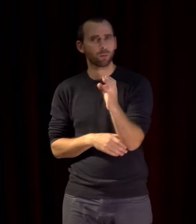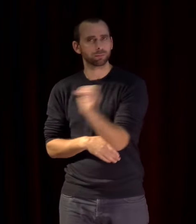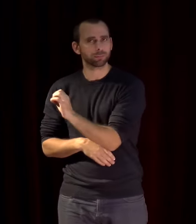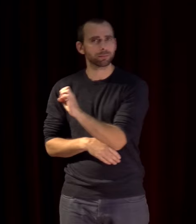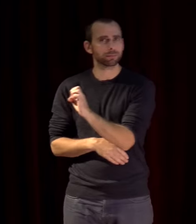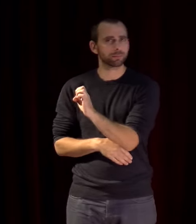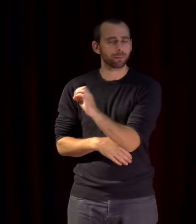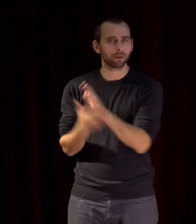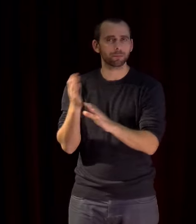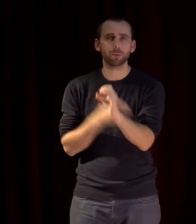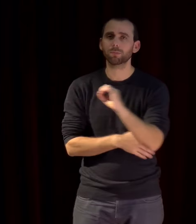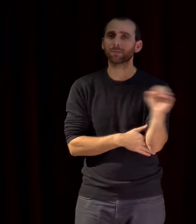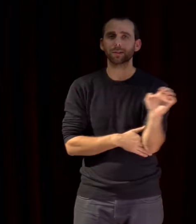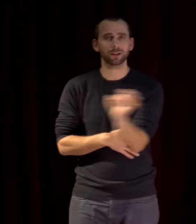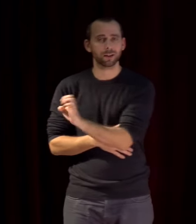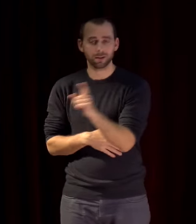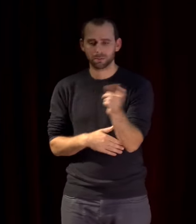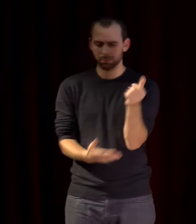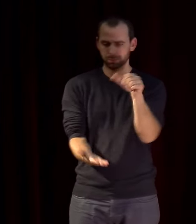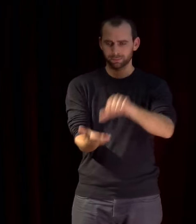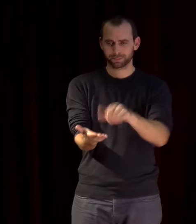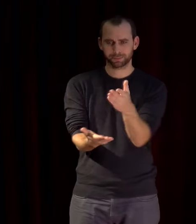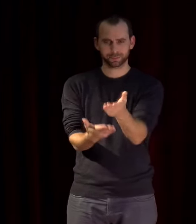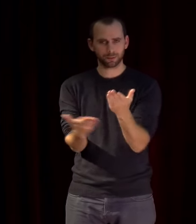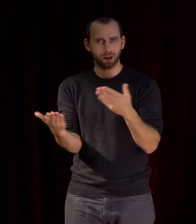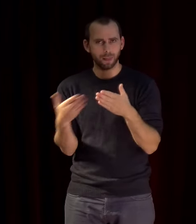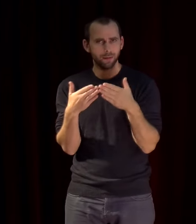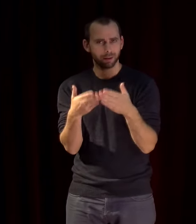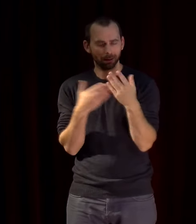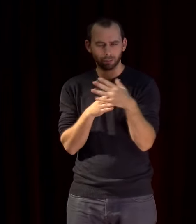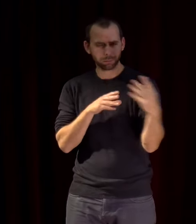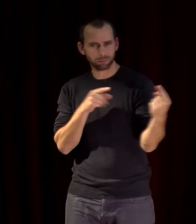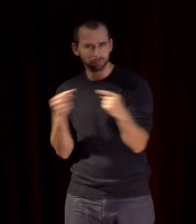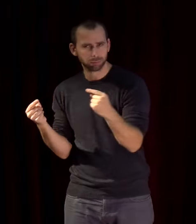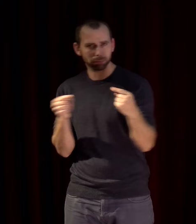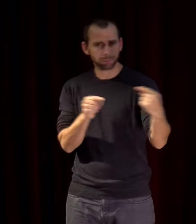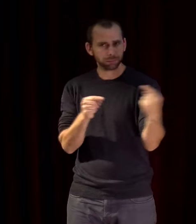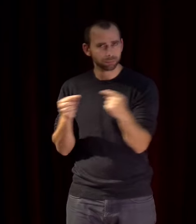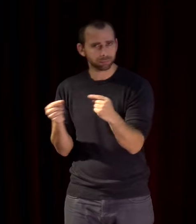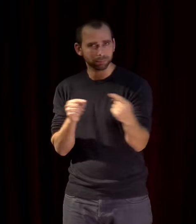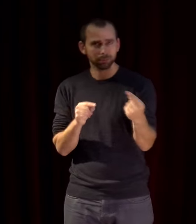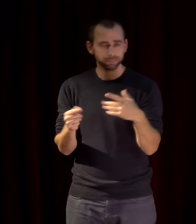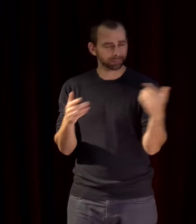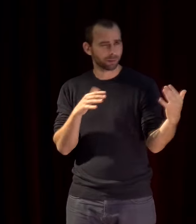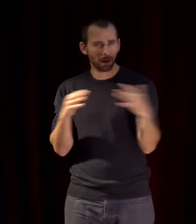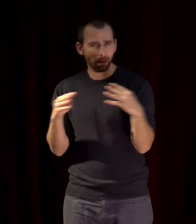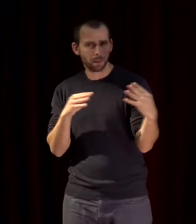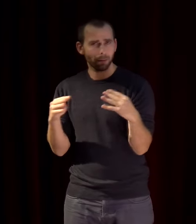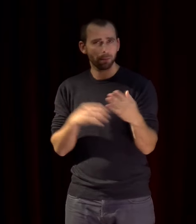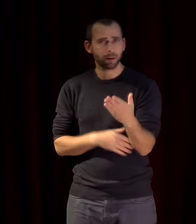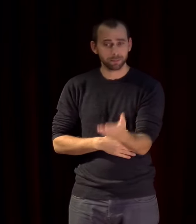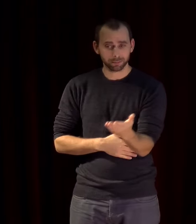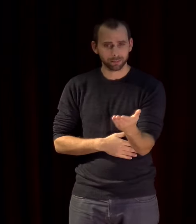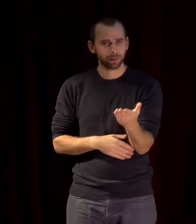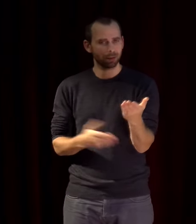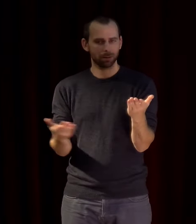les empires se sont livrés batailles où des flottes militaires ennemies se sont affrontées en parallèle à cette